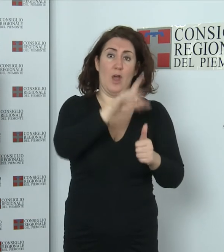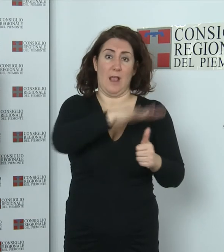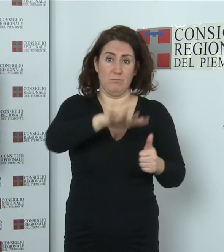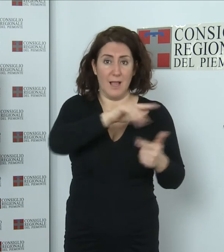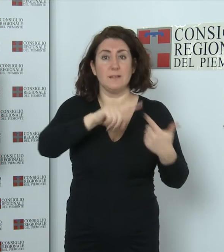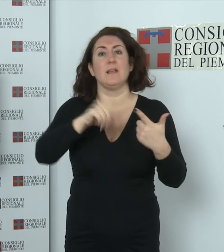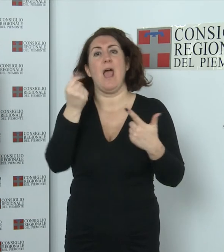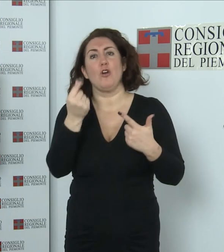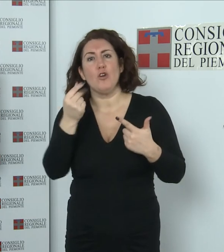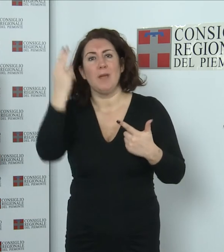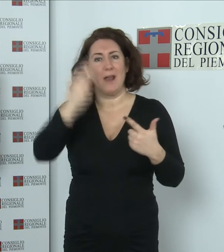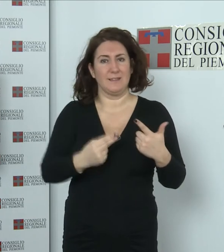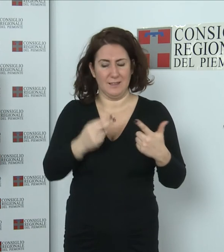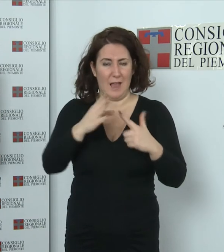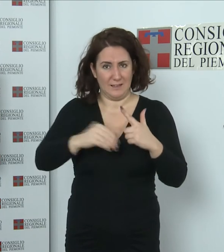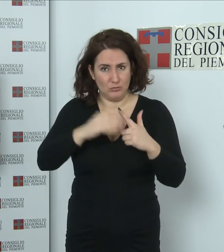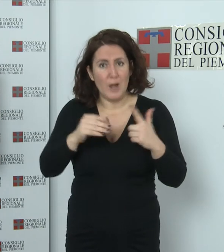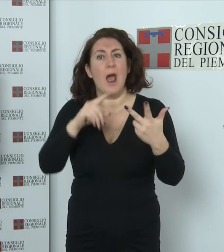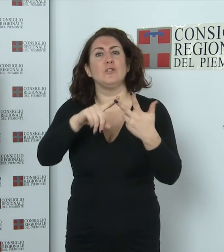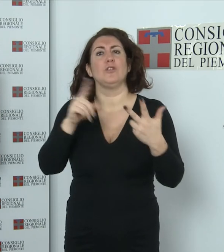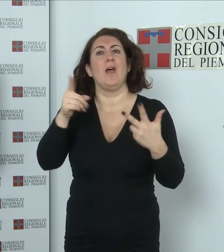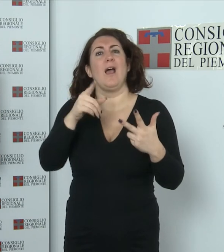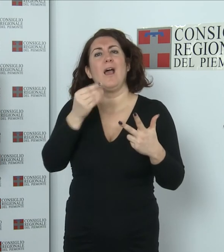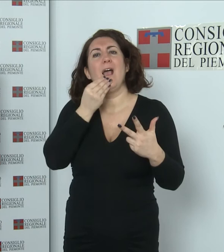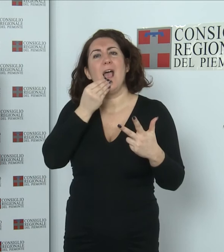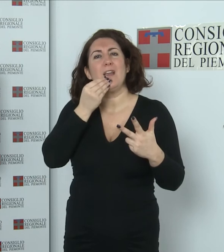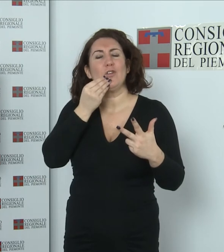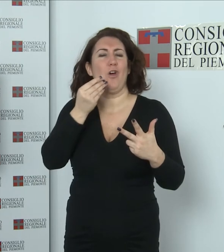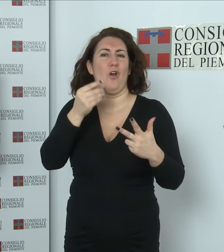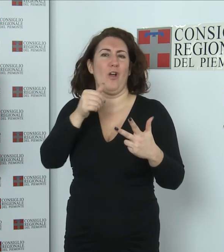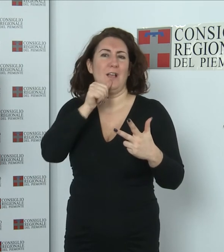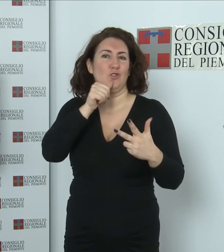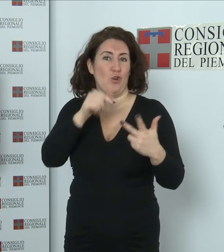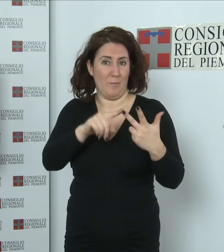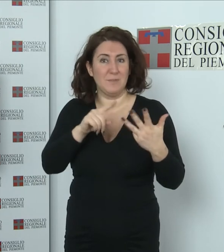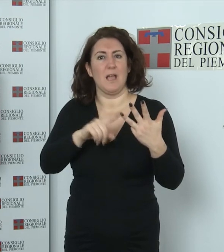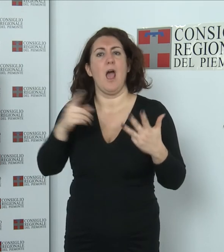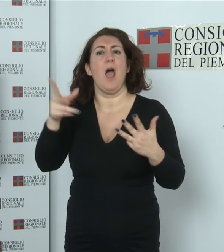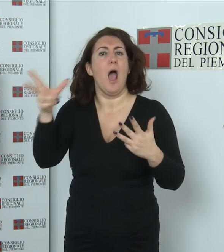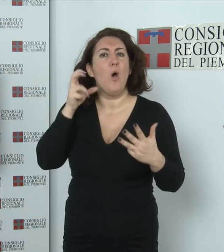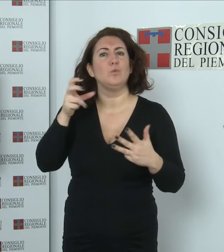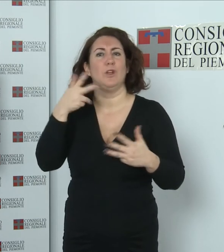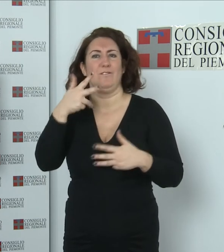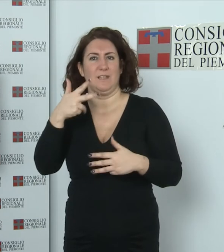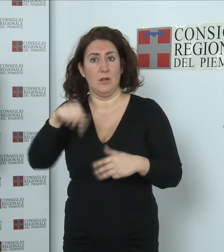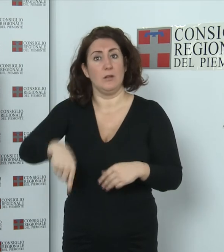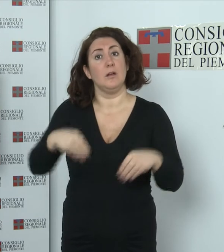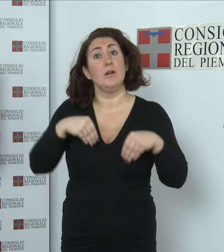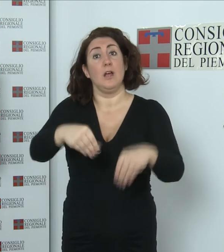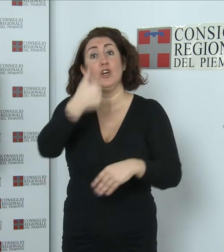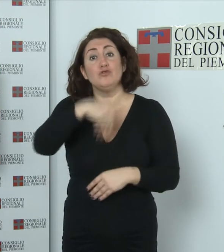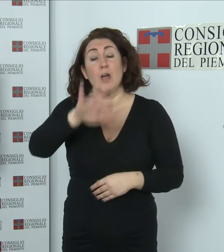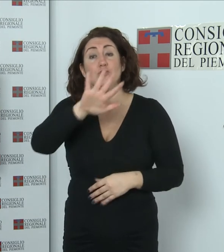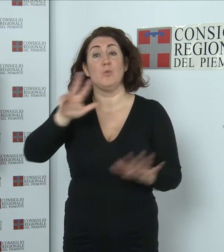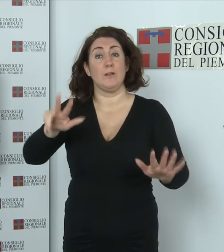Economia e Artigianato, Eno Gastronomia, Audio Video. All'edizione di quest'anno hanno partecipato 158 articoli.